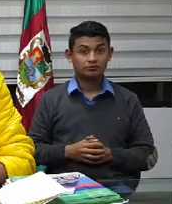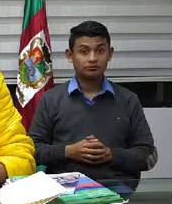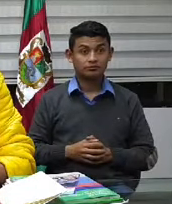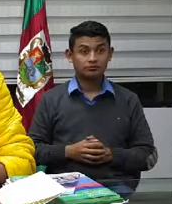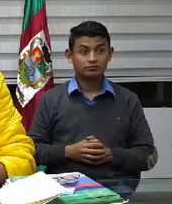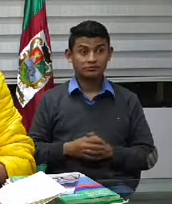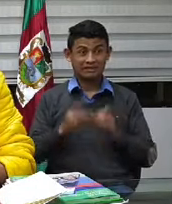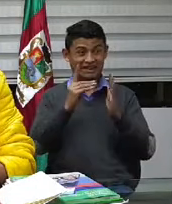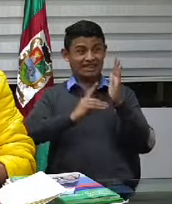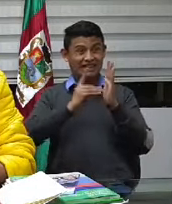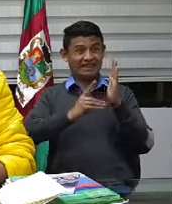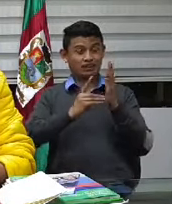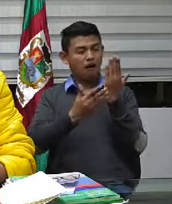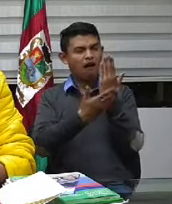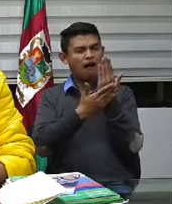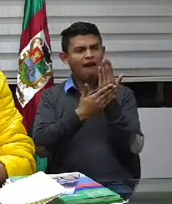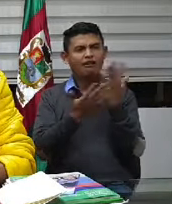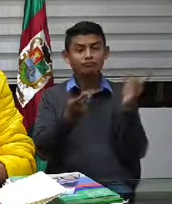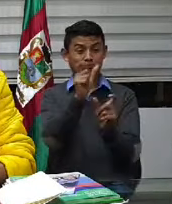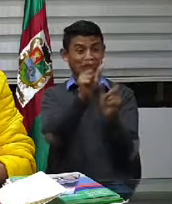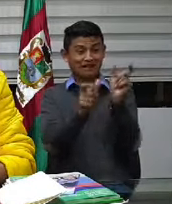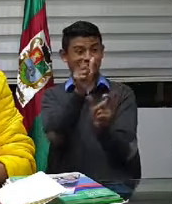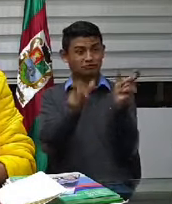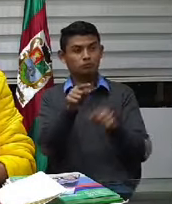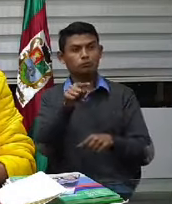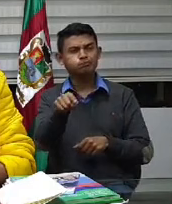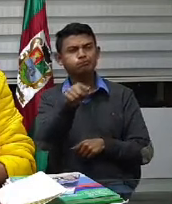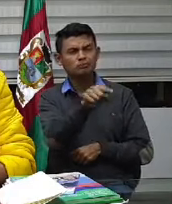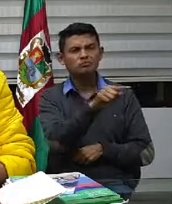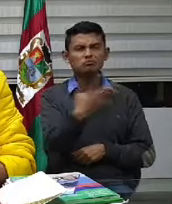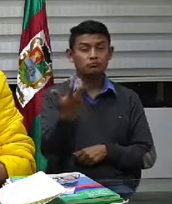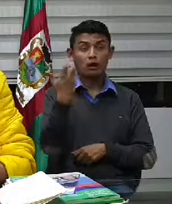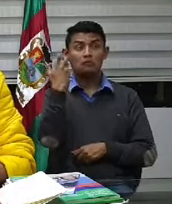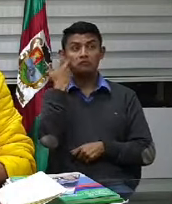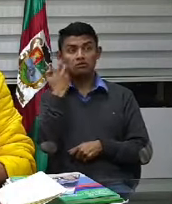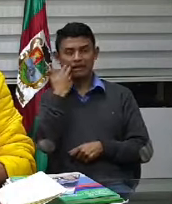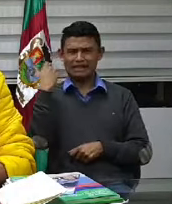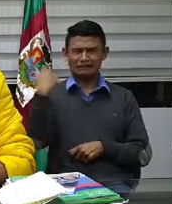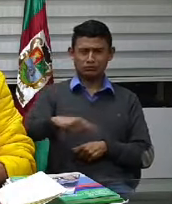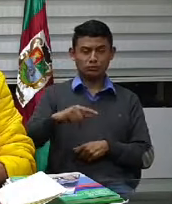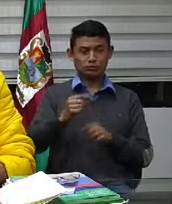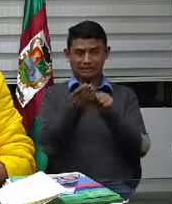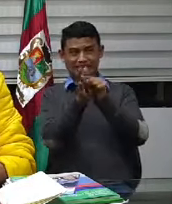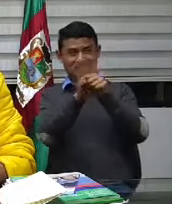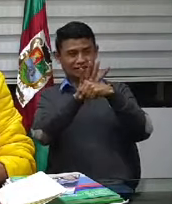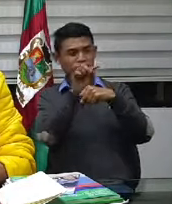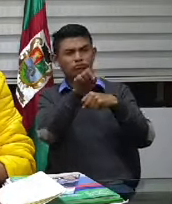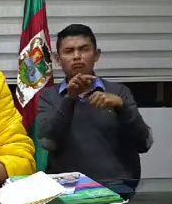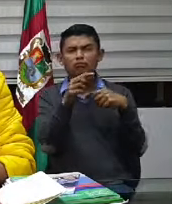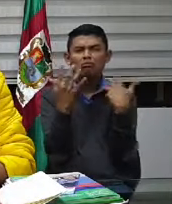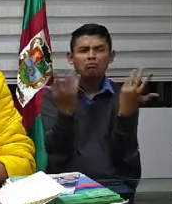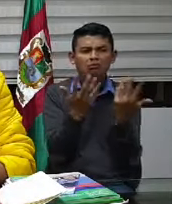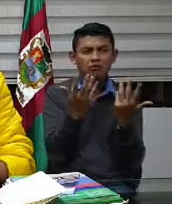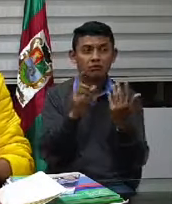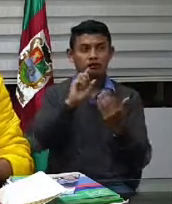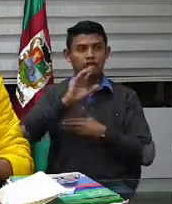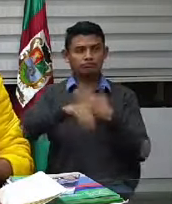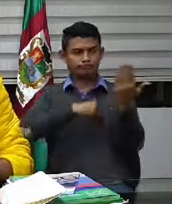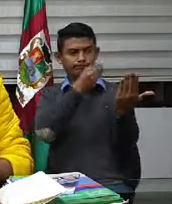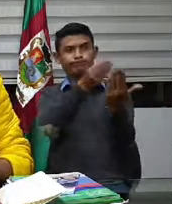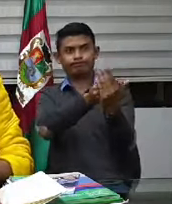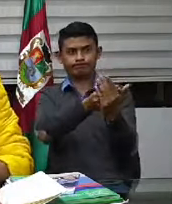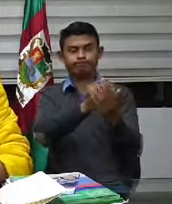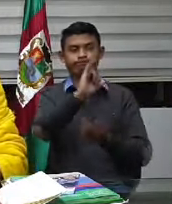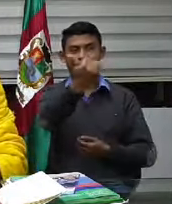subsidiado que padezcan la enfermedad van a recibir un pago durante siete días algo así